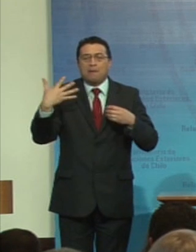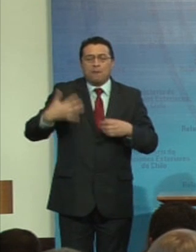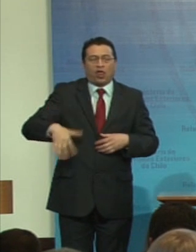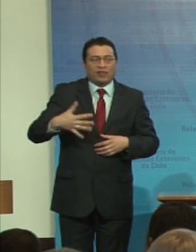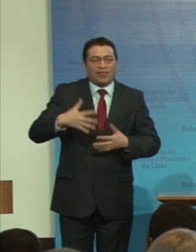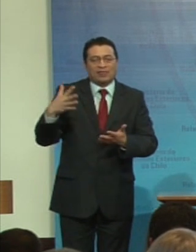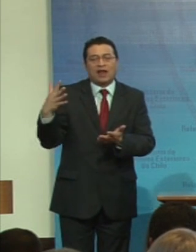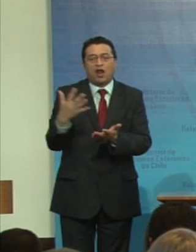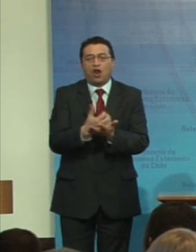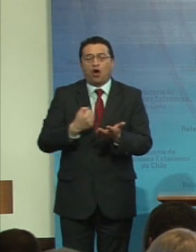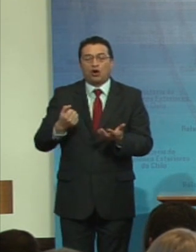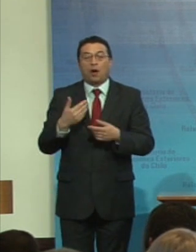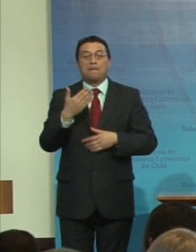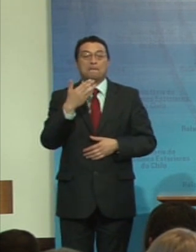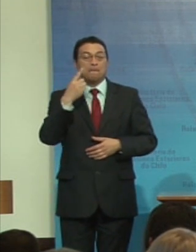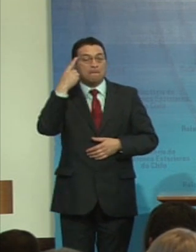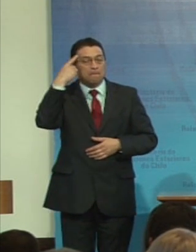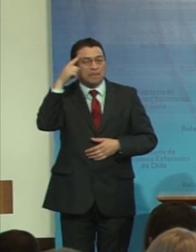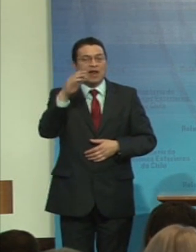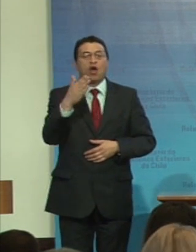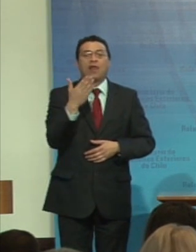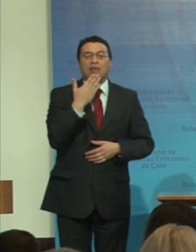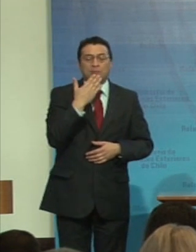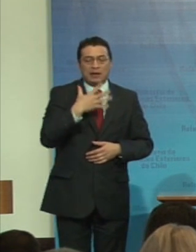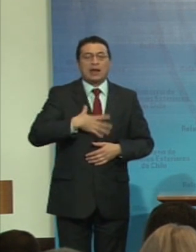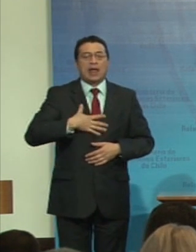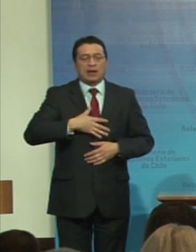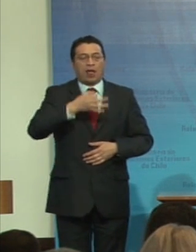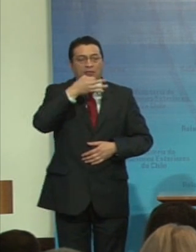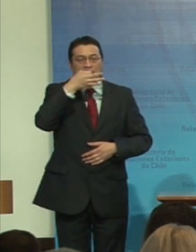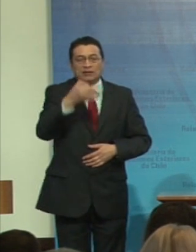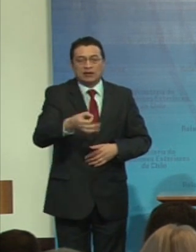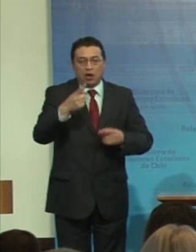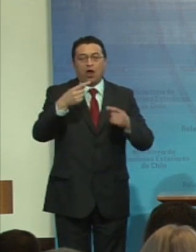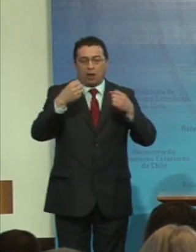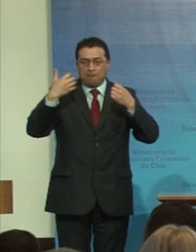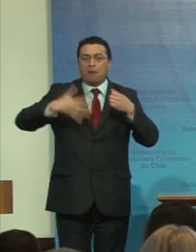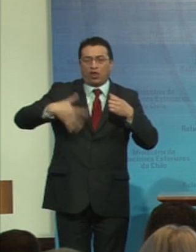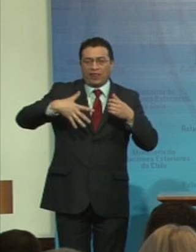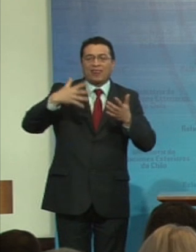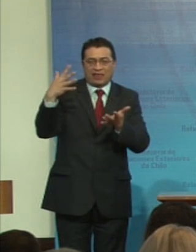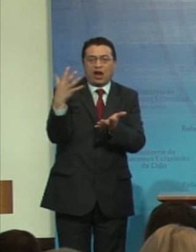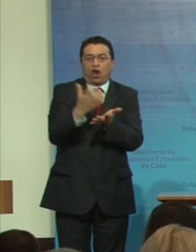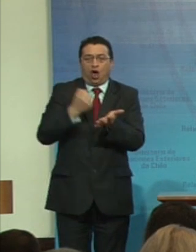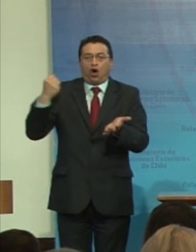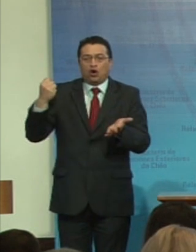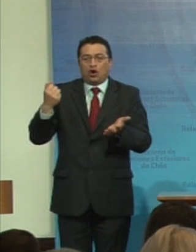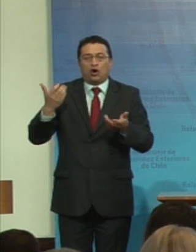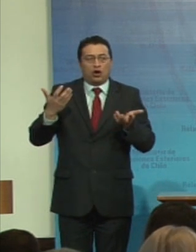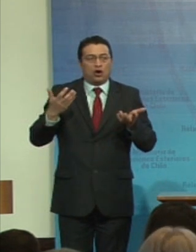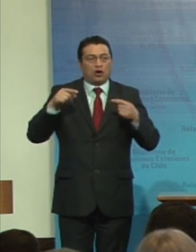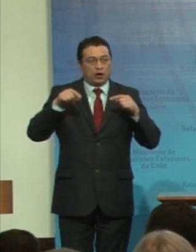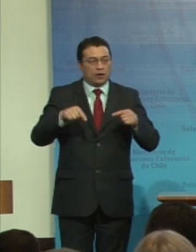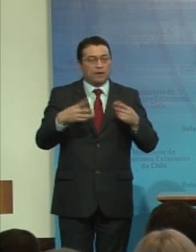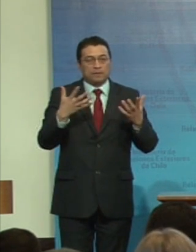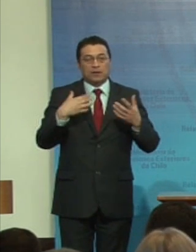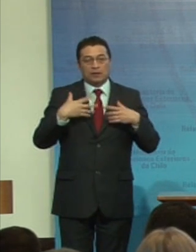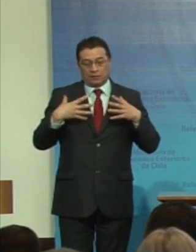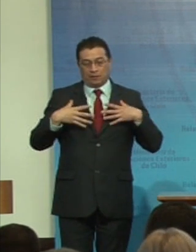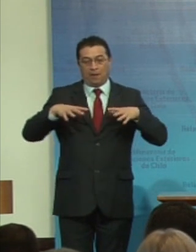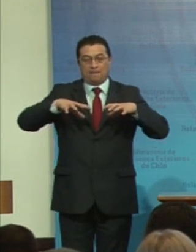Pero también quiero decir que un importante logro ha sido el